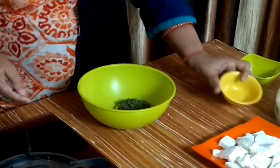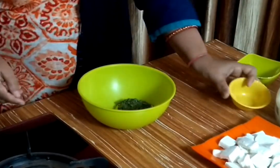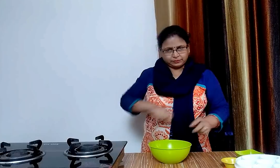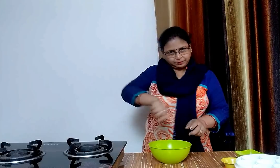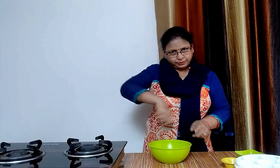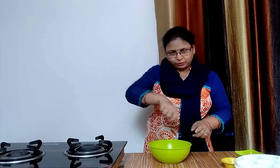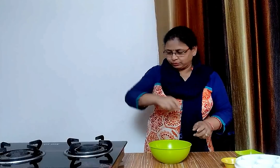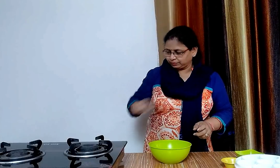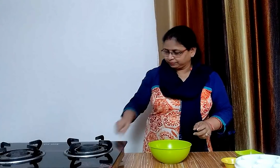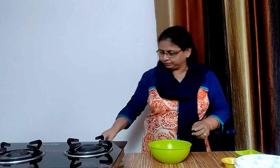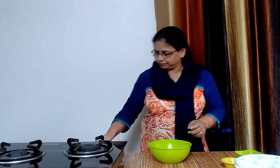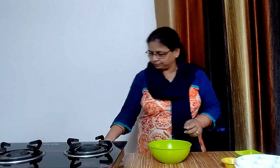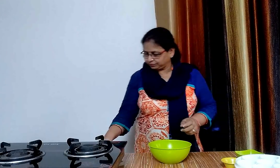डाल कर मिला लेंगे